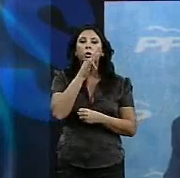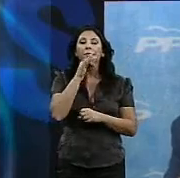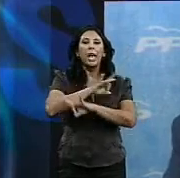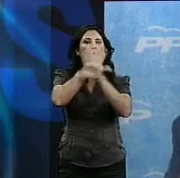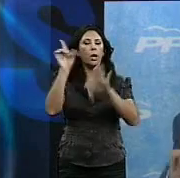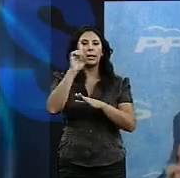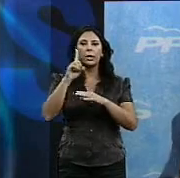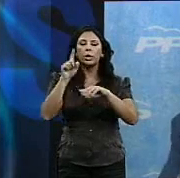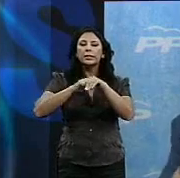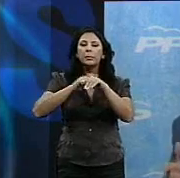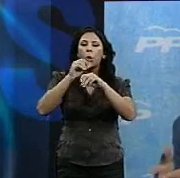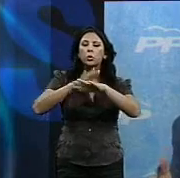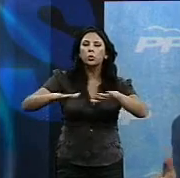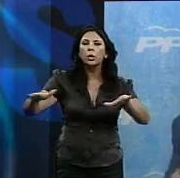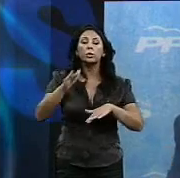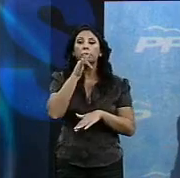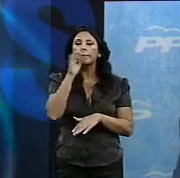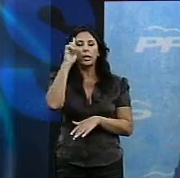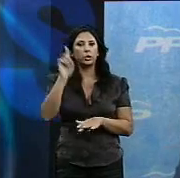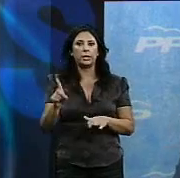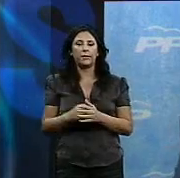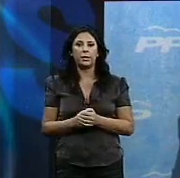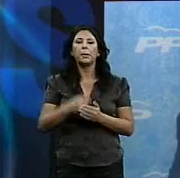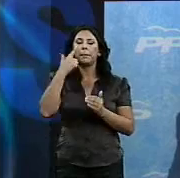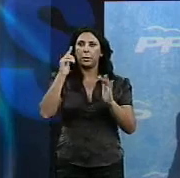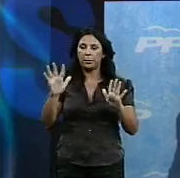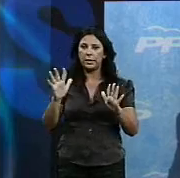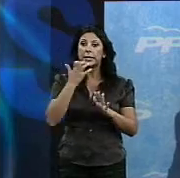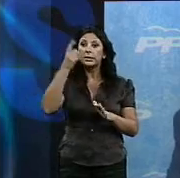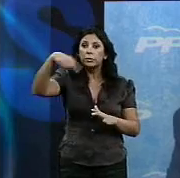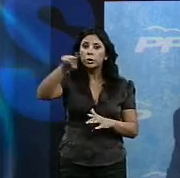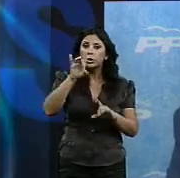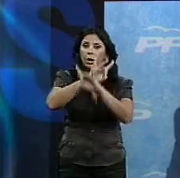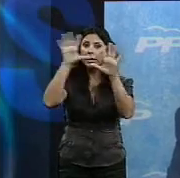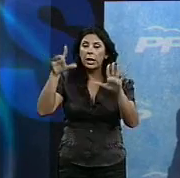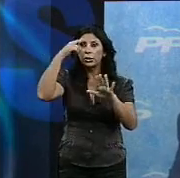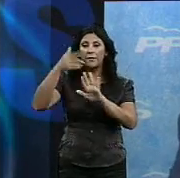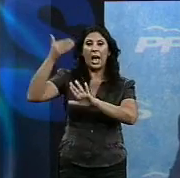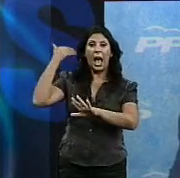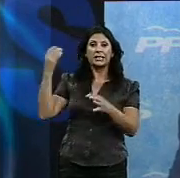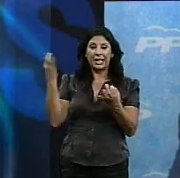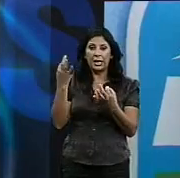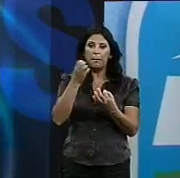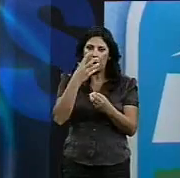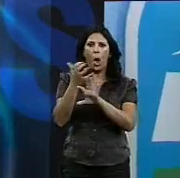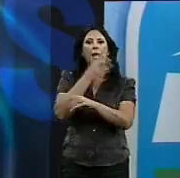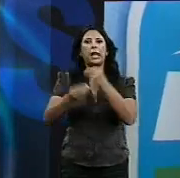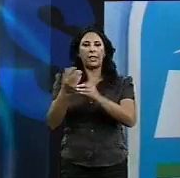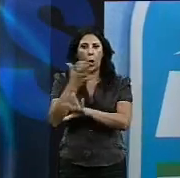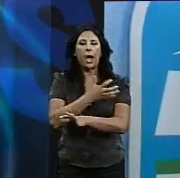va a modificar a suelo portuario, pero mire, si ustedes tienen claro lo que tenían que haber sido, ¿por qué no lo han hecho antes? Para el parlamentario del Partido